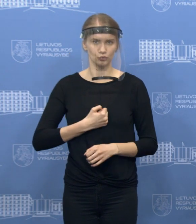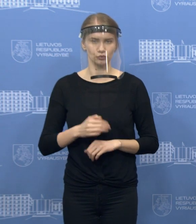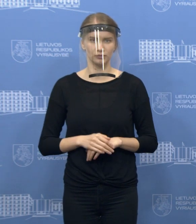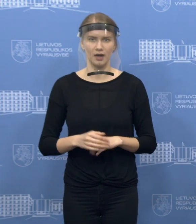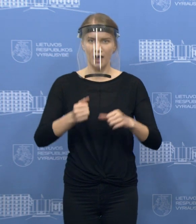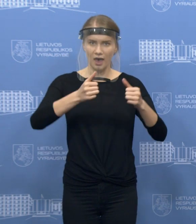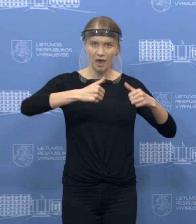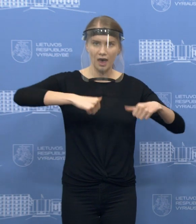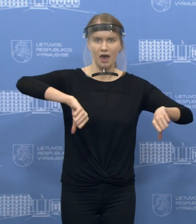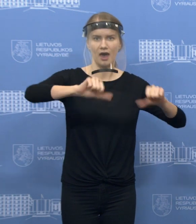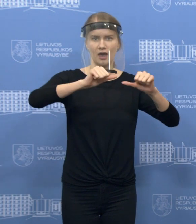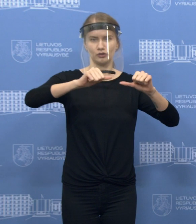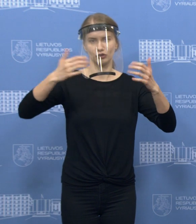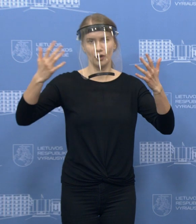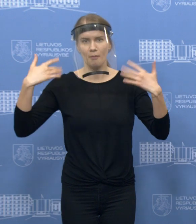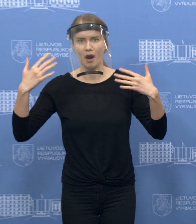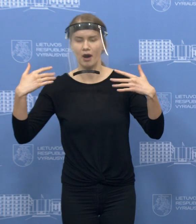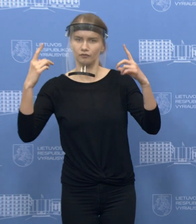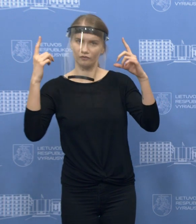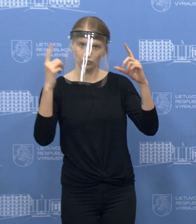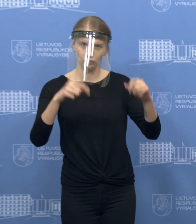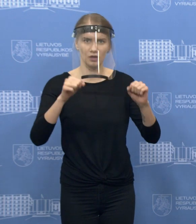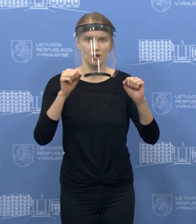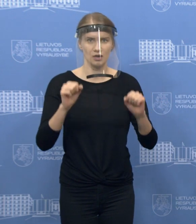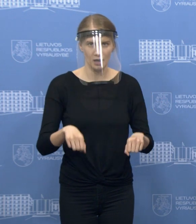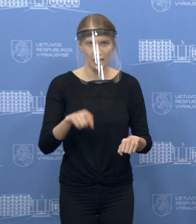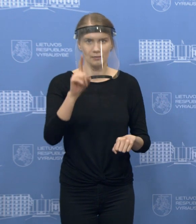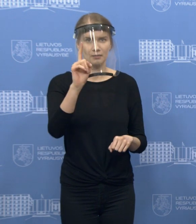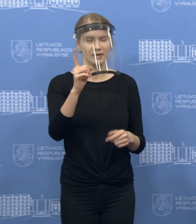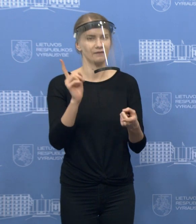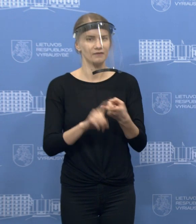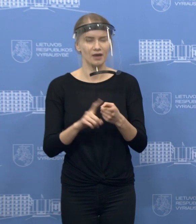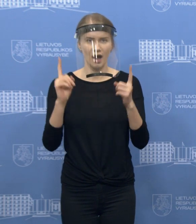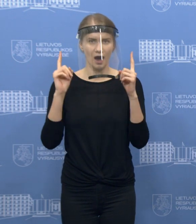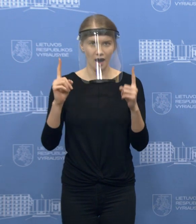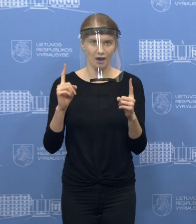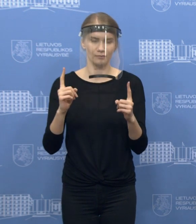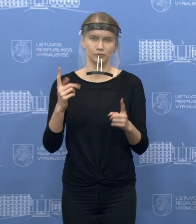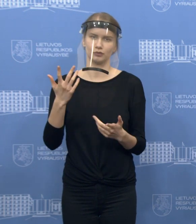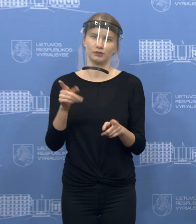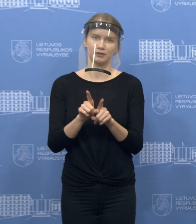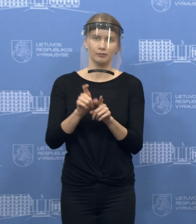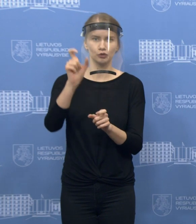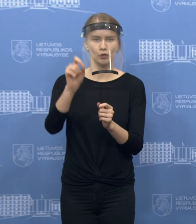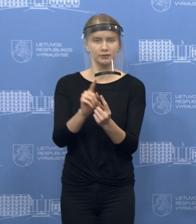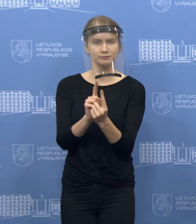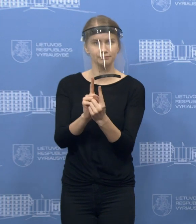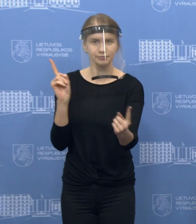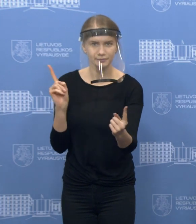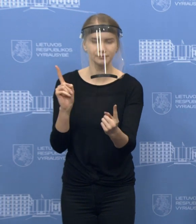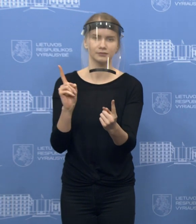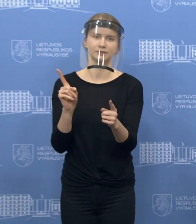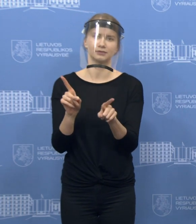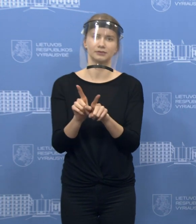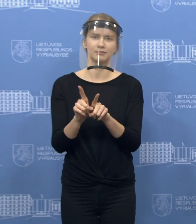priežiaro, laikantis tų režimo sąlygų, kurios yra numatytos, tiek dėl apsaugos, tiek dėl socialinio atstumo tarp žmonių ir visa kita.